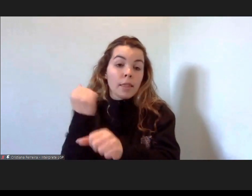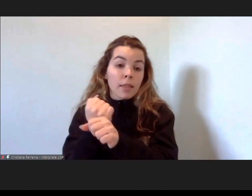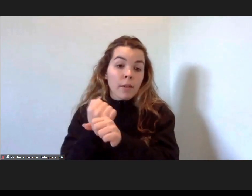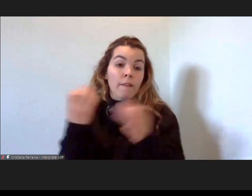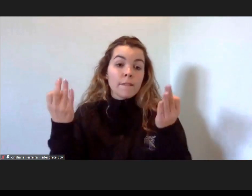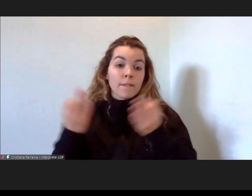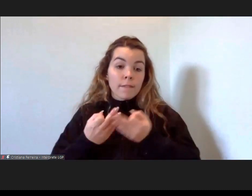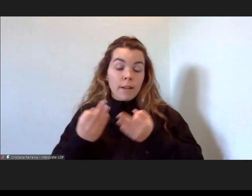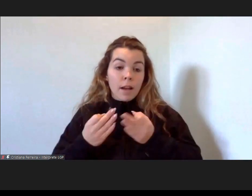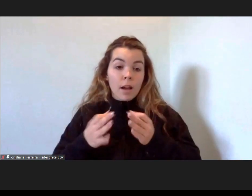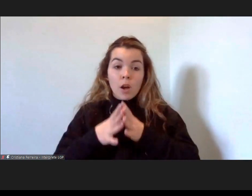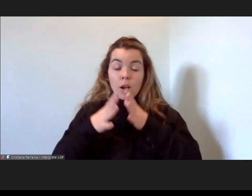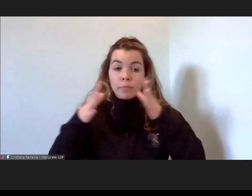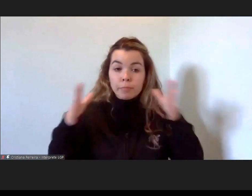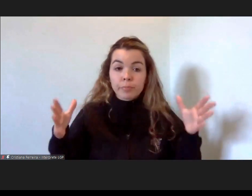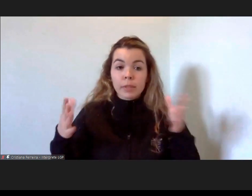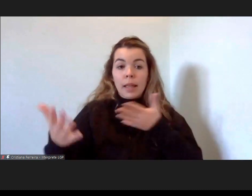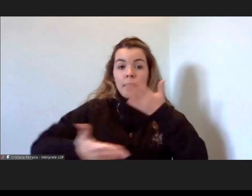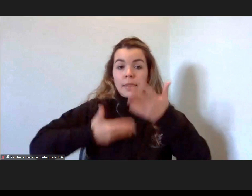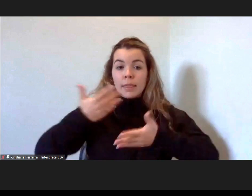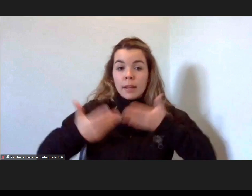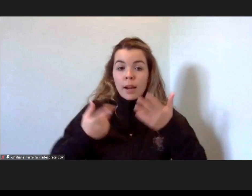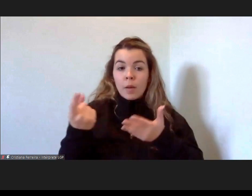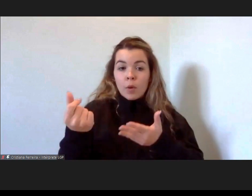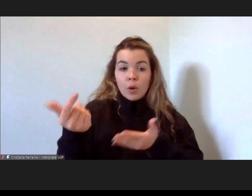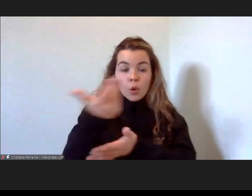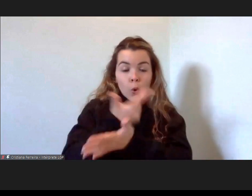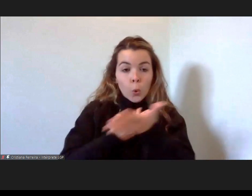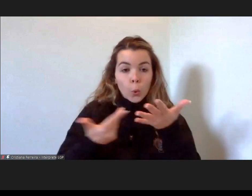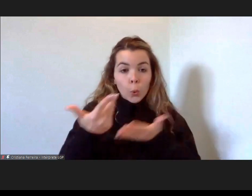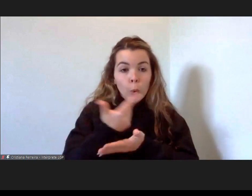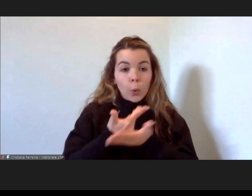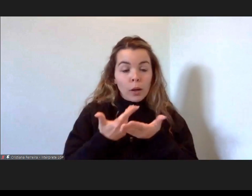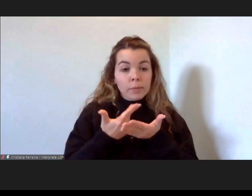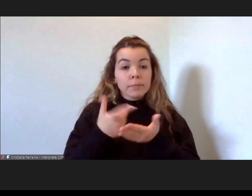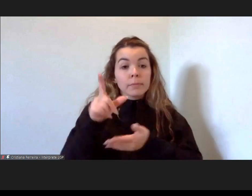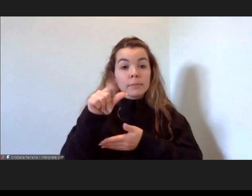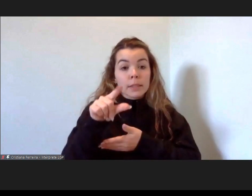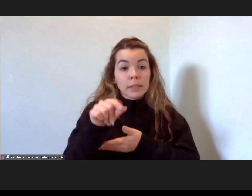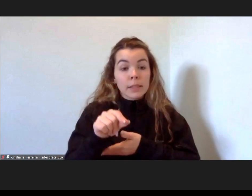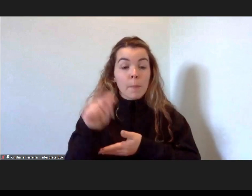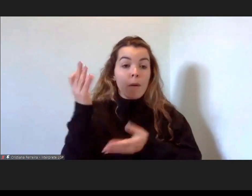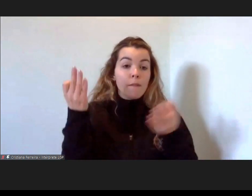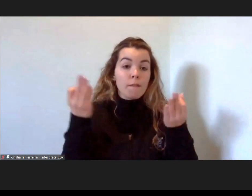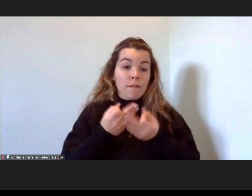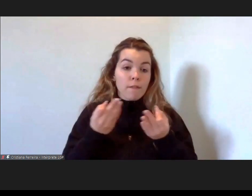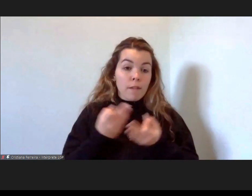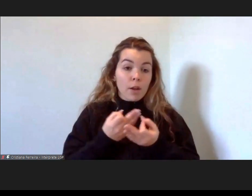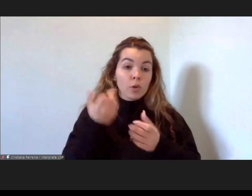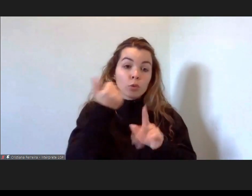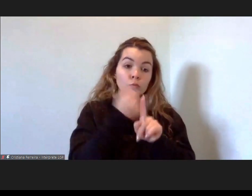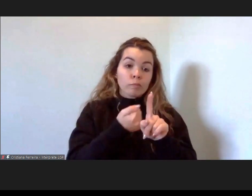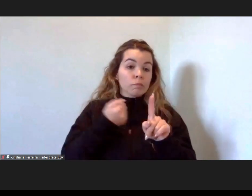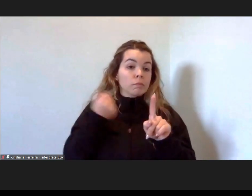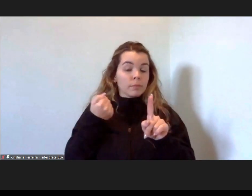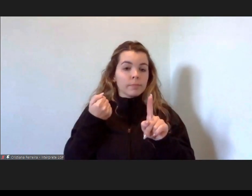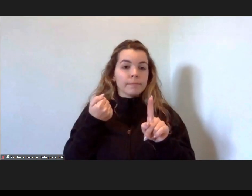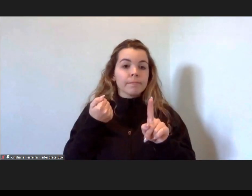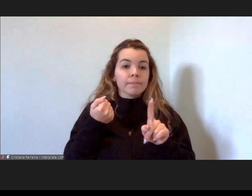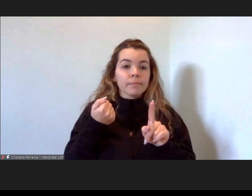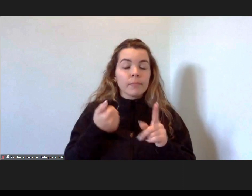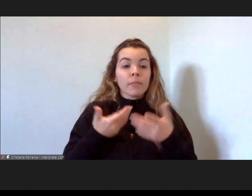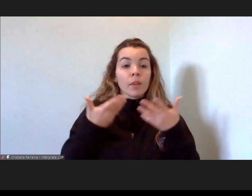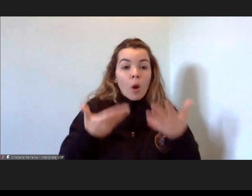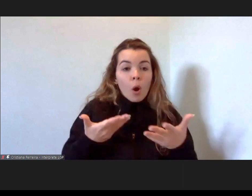a dimensão e a dinâmica econômica, que também é, de facto, um grande desafio. E o nosso